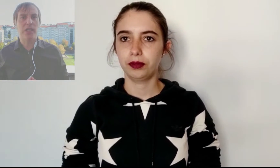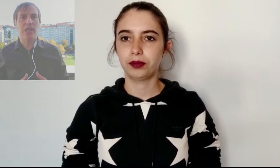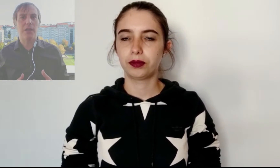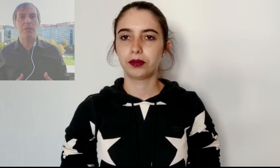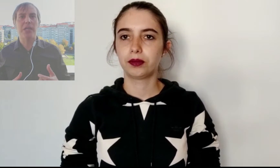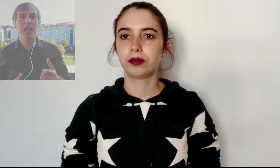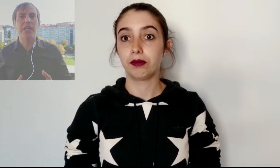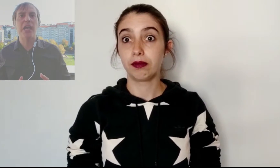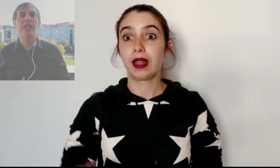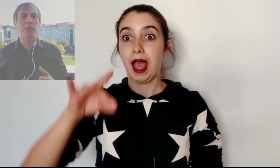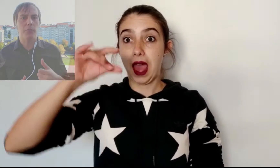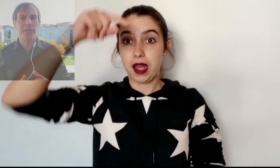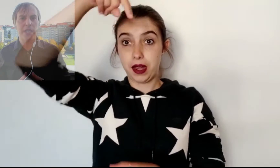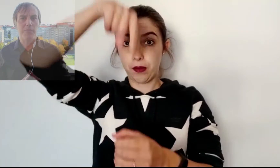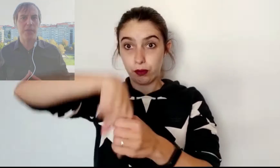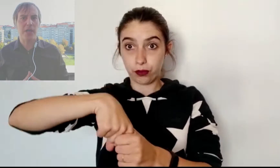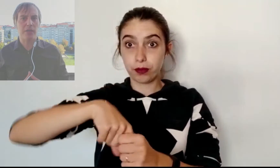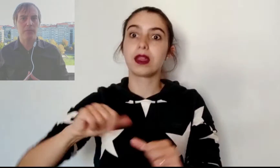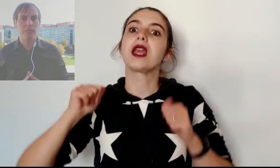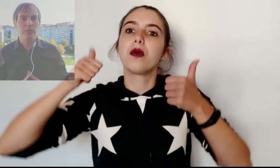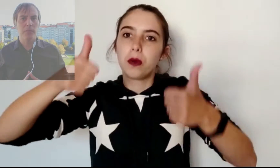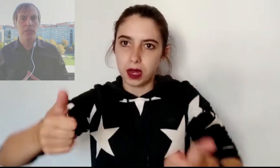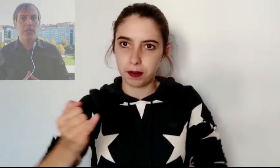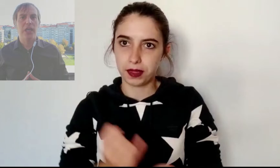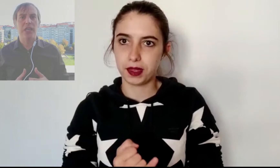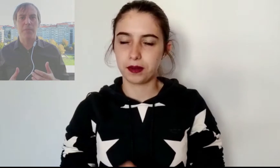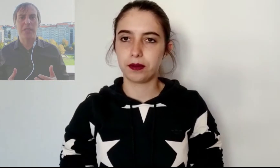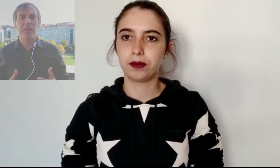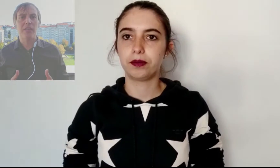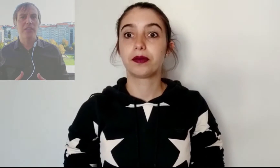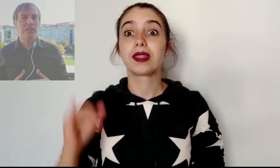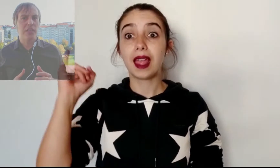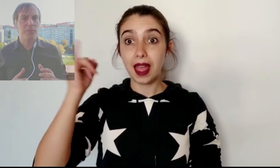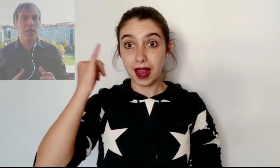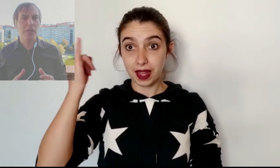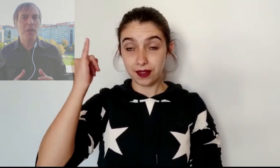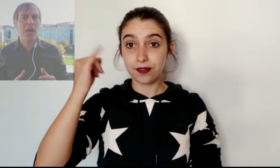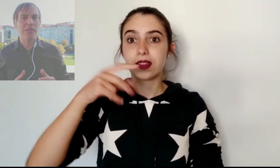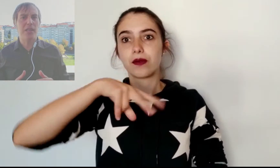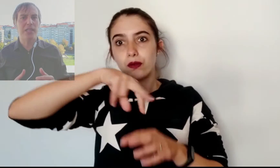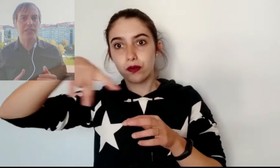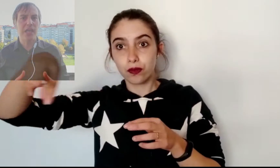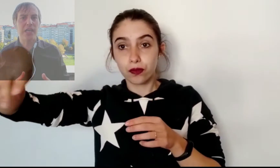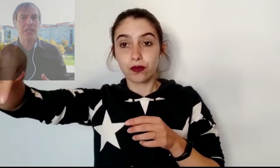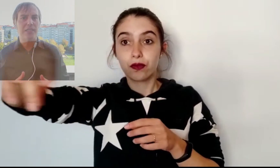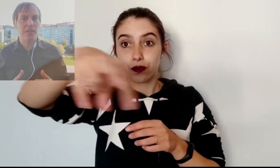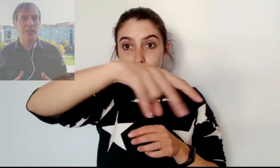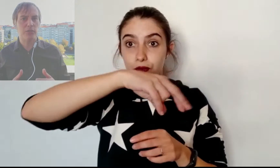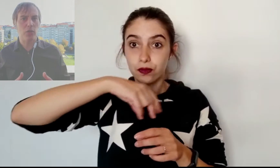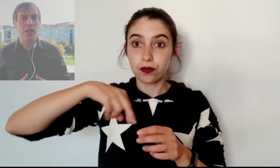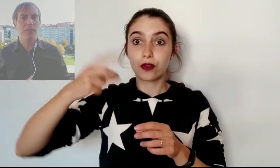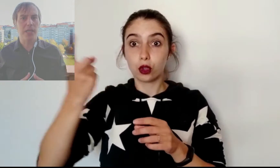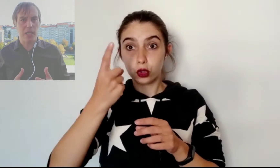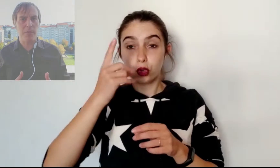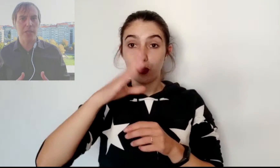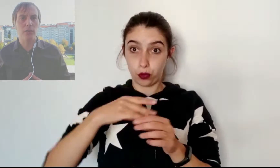la clavaba en la arena y volvían a empezar. El capataz se desplazaba hacia la estaca que estaba sola, en el medio,